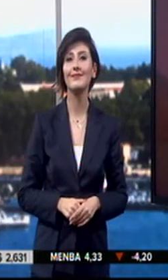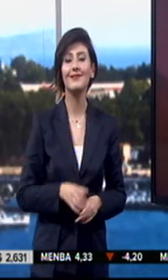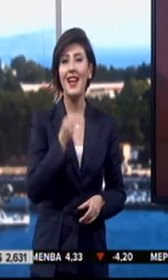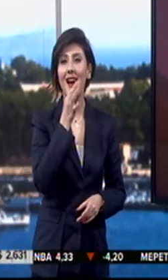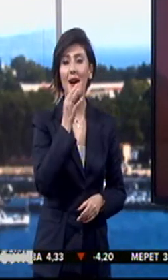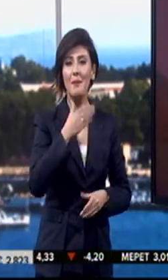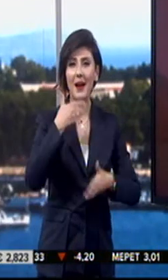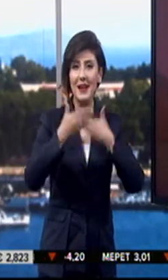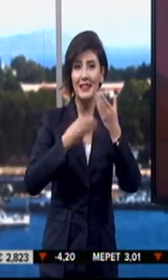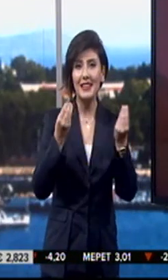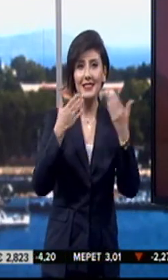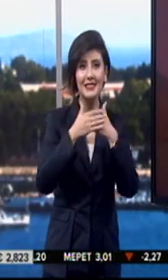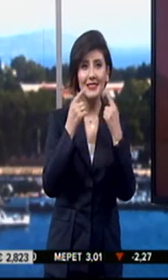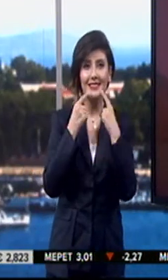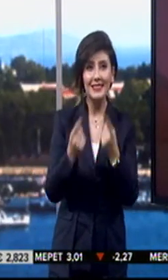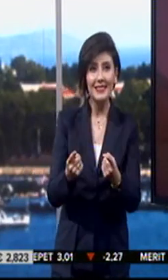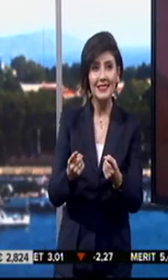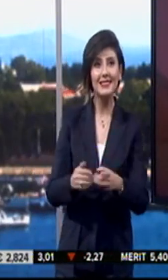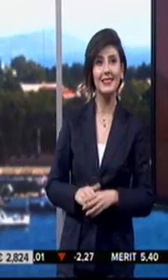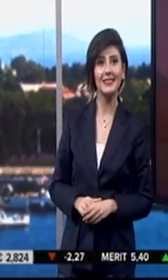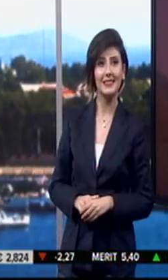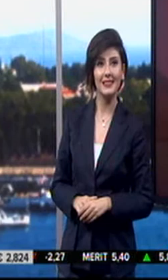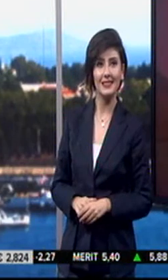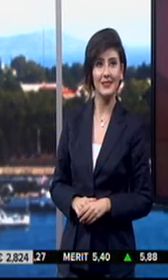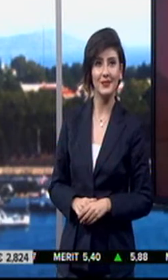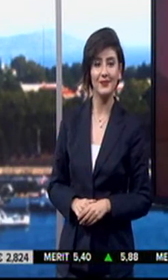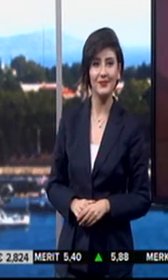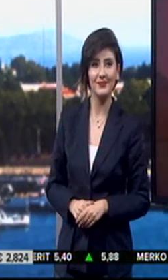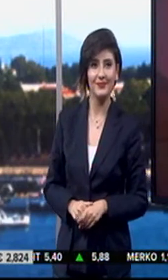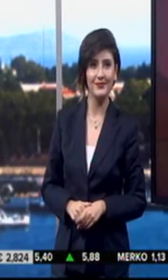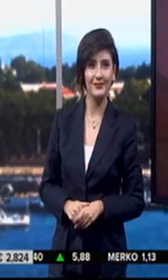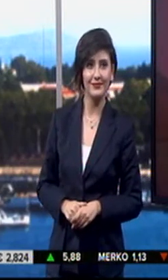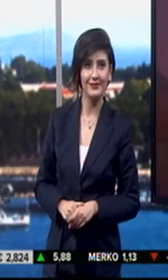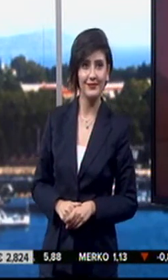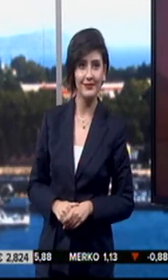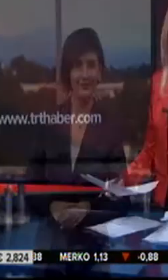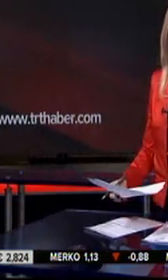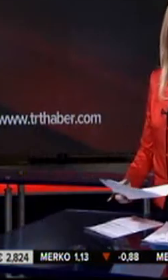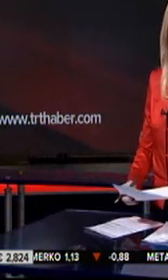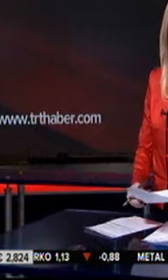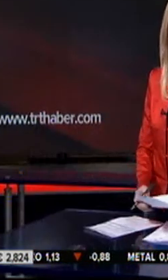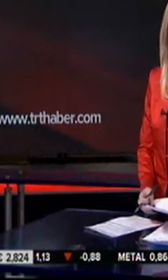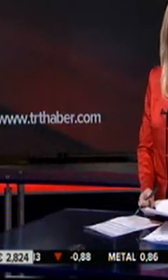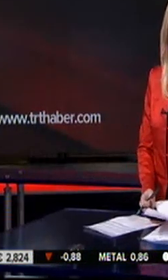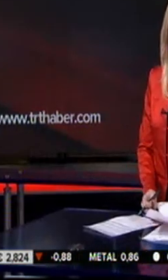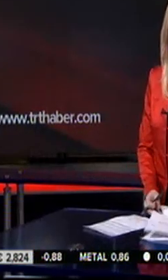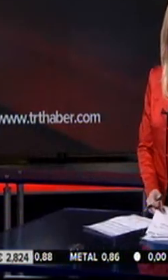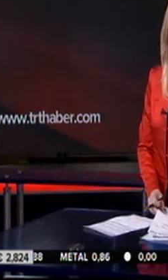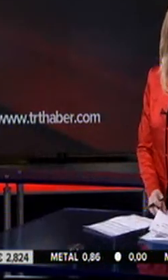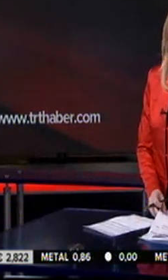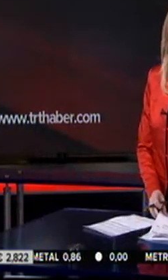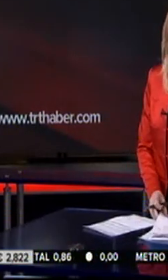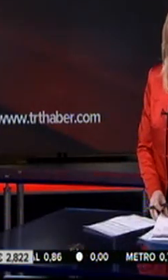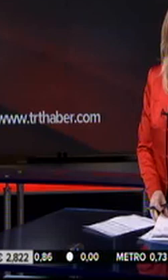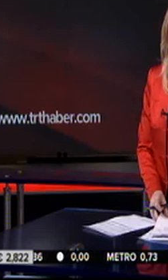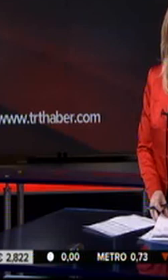Haberleri paylaştık. İyi akşamlar. Hoşçakalın diyoruz. Yayınımız ekonomi haberleriyle devam edecek sevgili seyirciler. Ekonomi